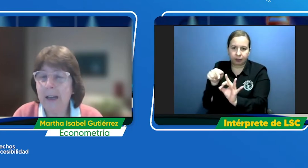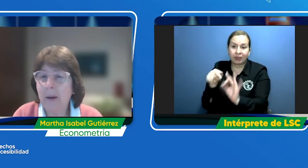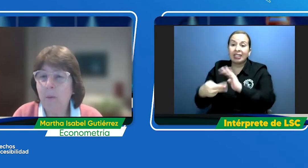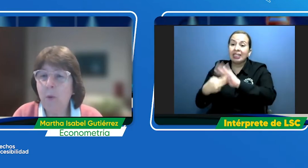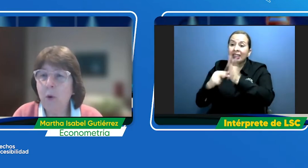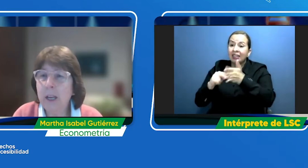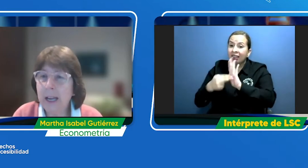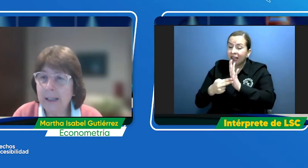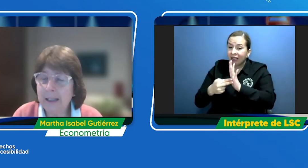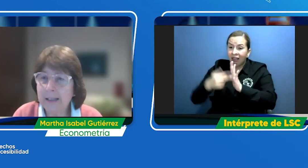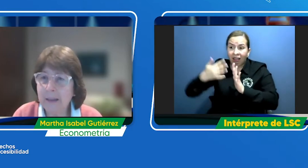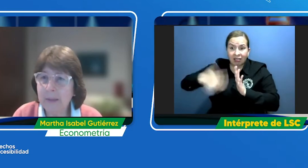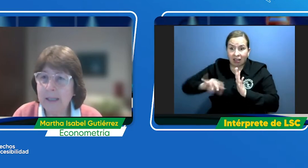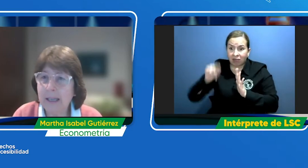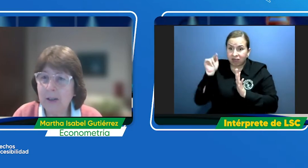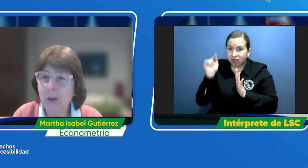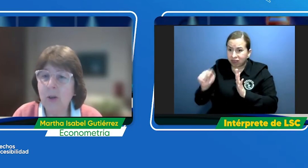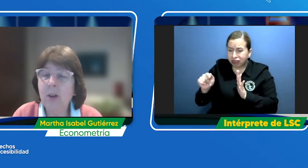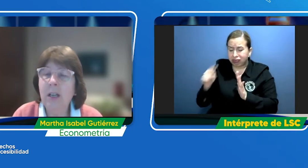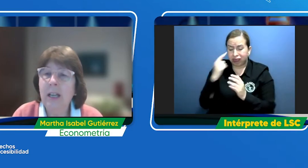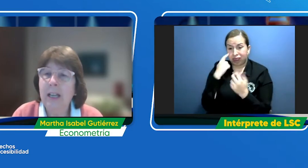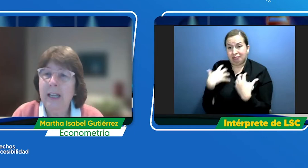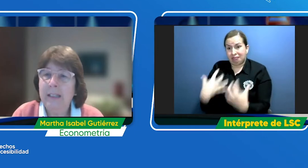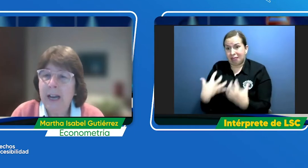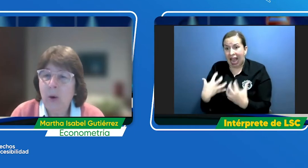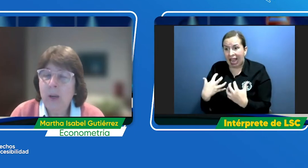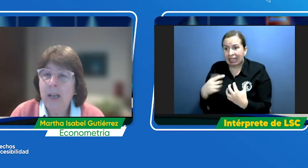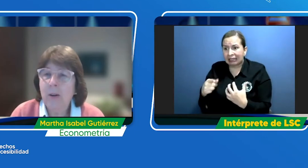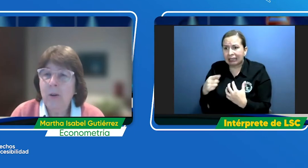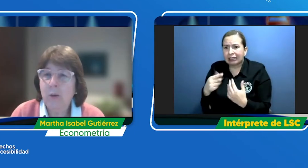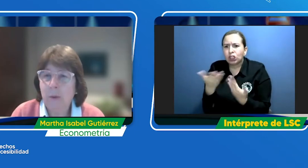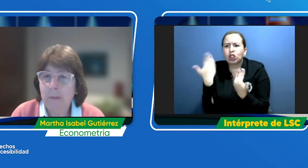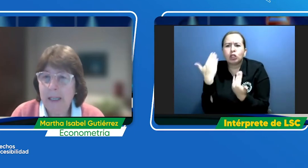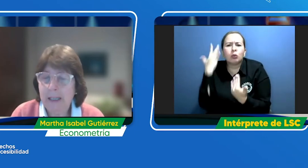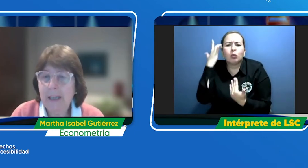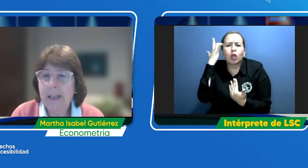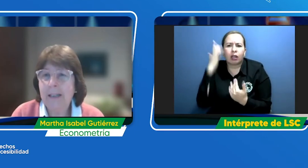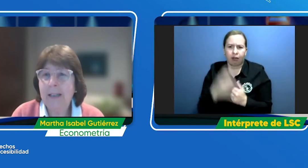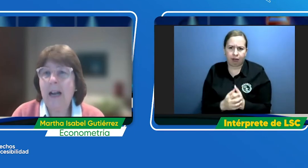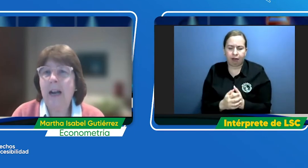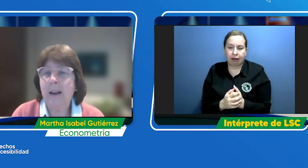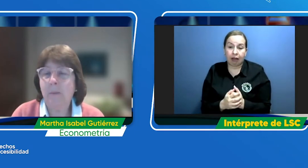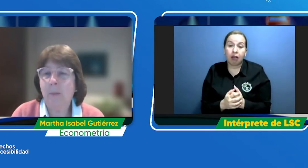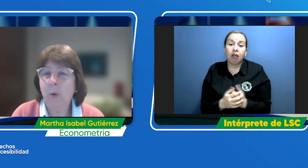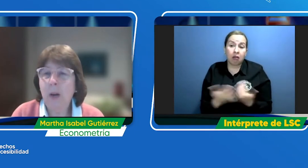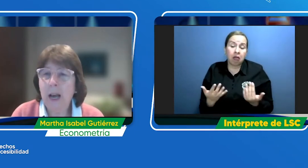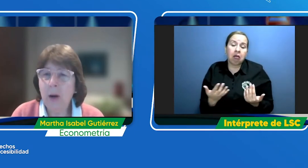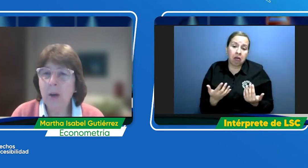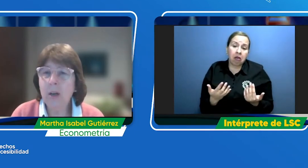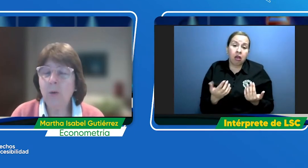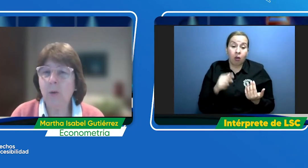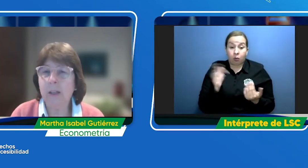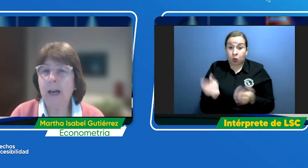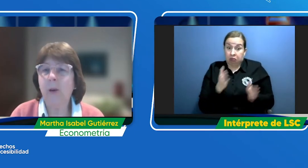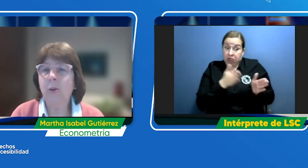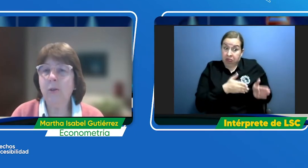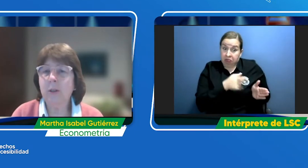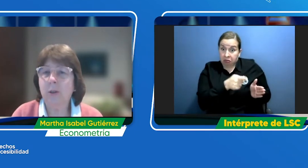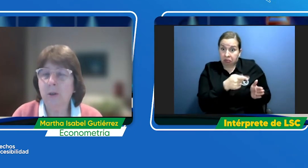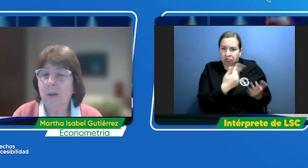muy grande de esta investigación dado que nos permite sacar por un lado resultados que son